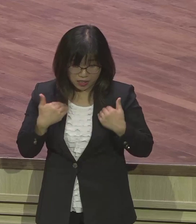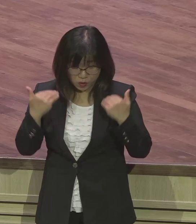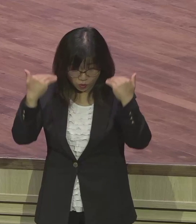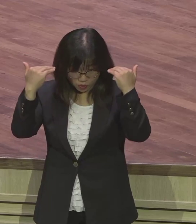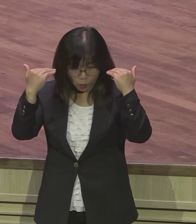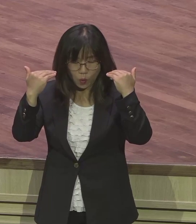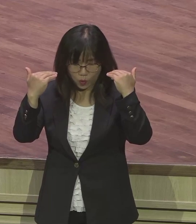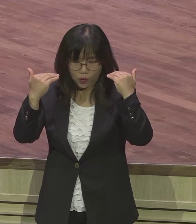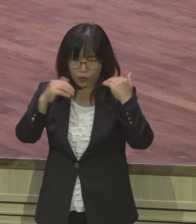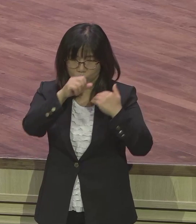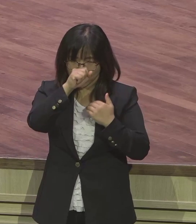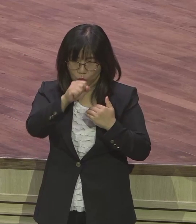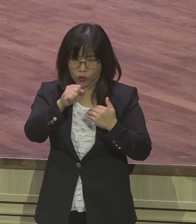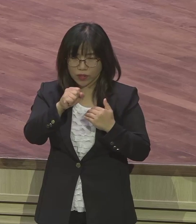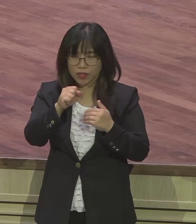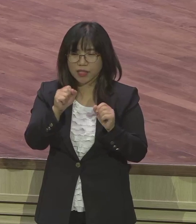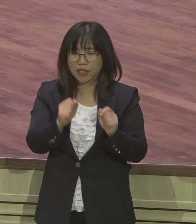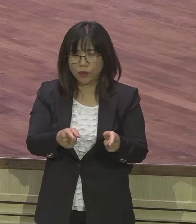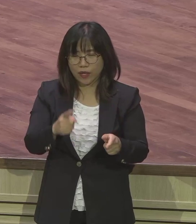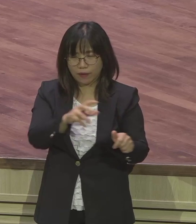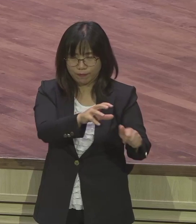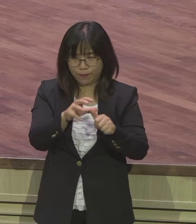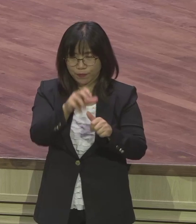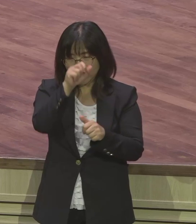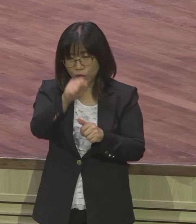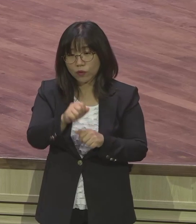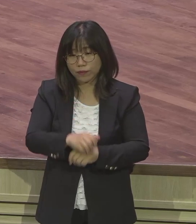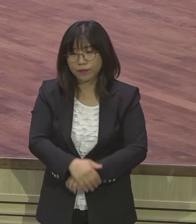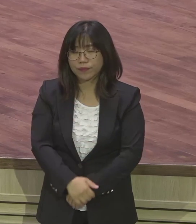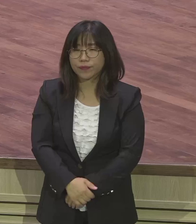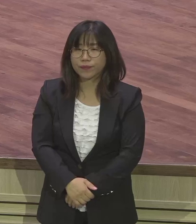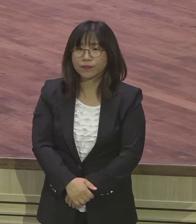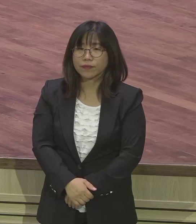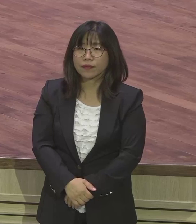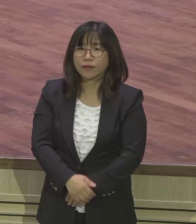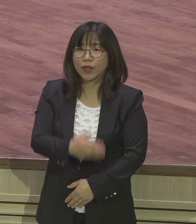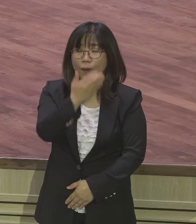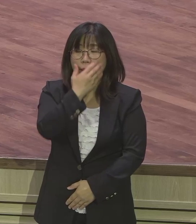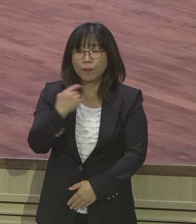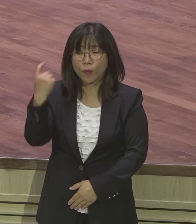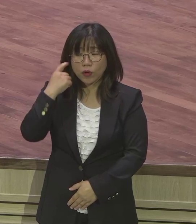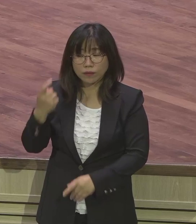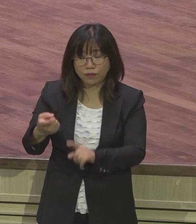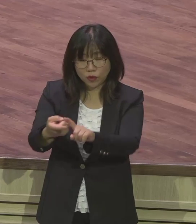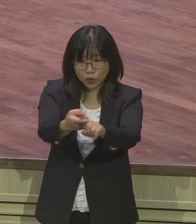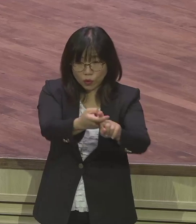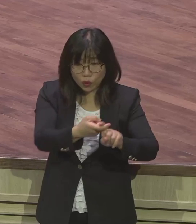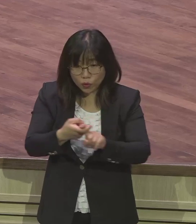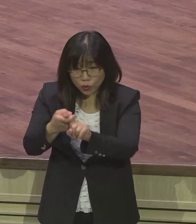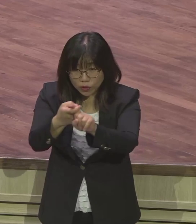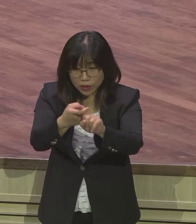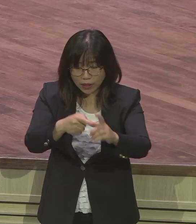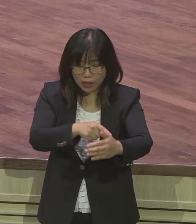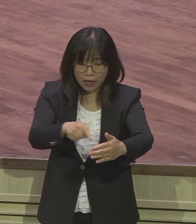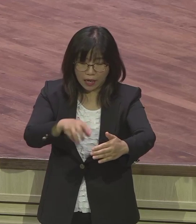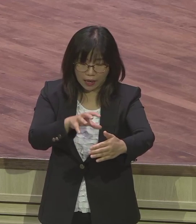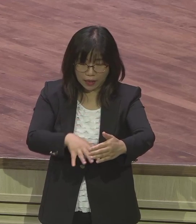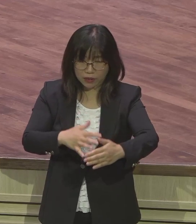발판으로 아멘 여러분 이 복음 공동체에 있으면요 내가 서로 서로를